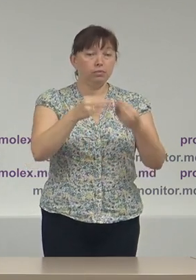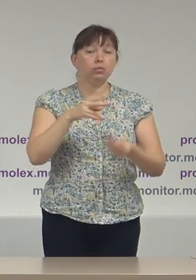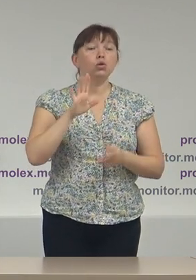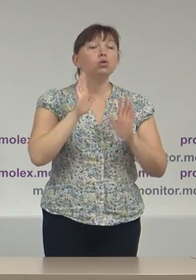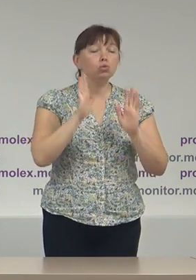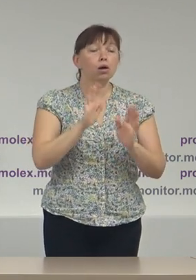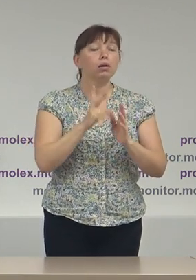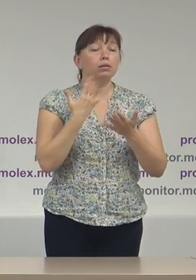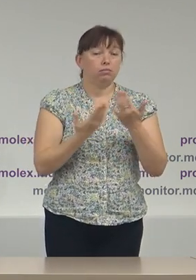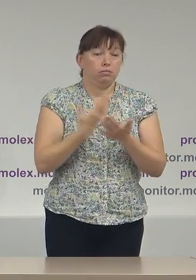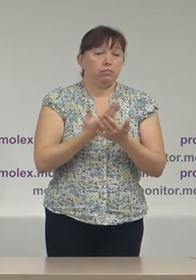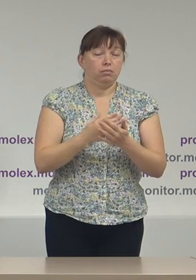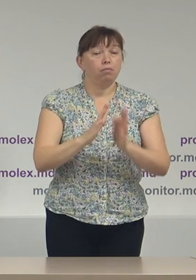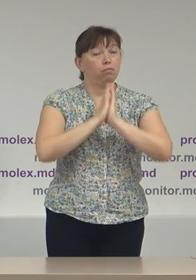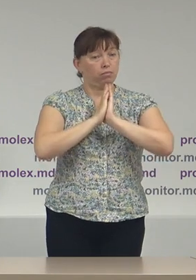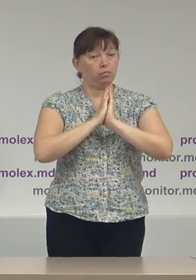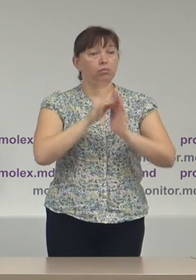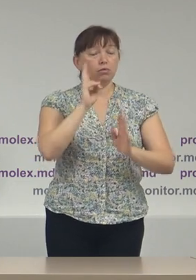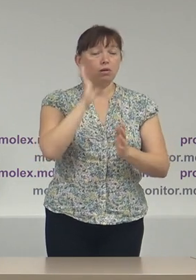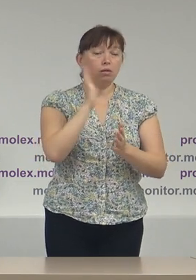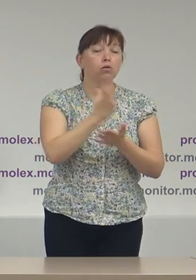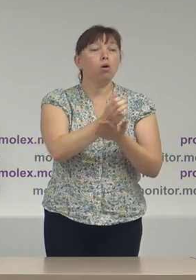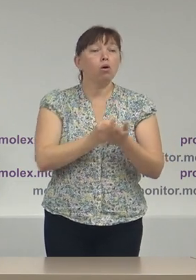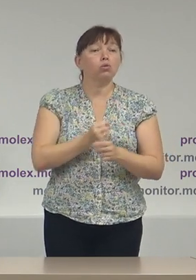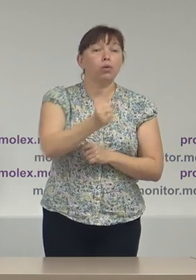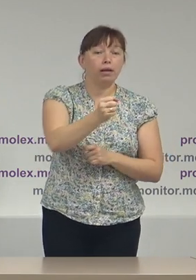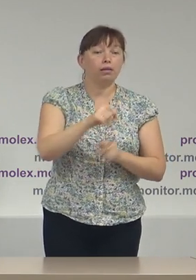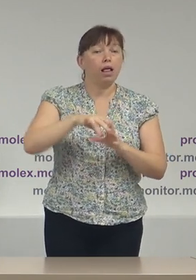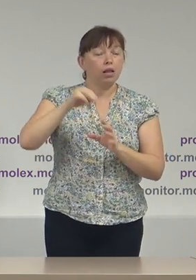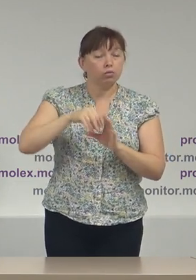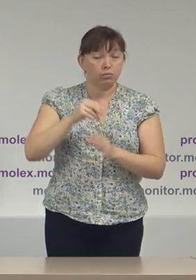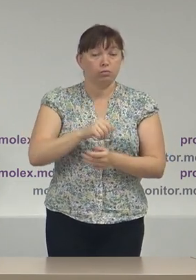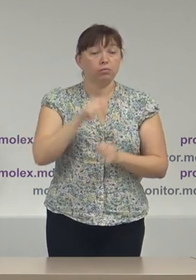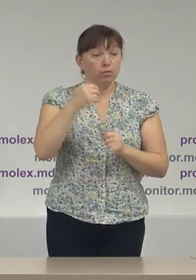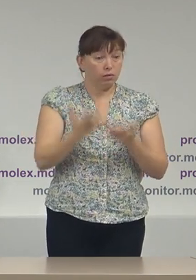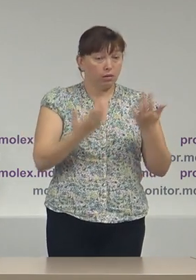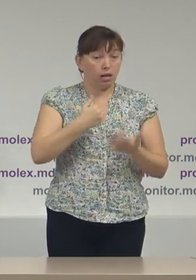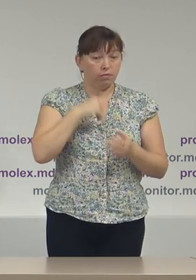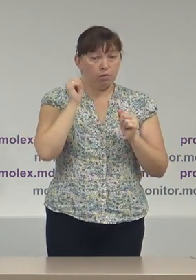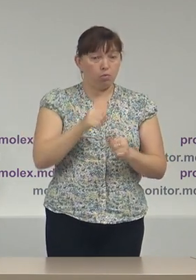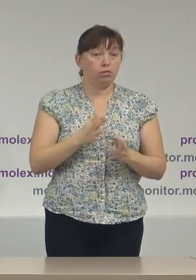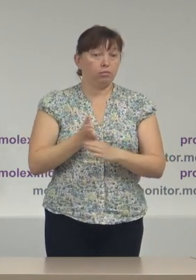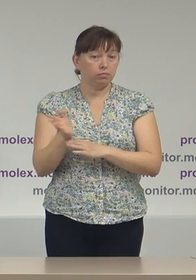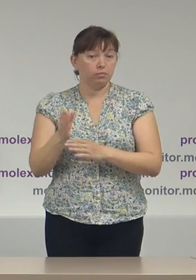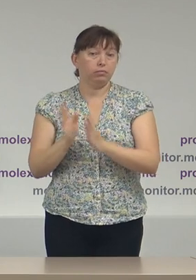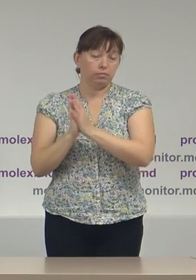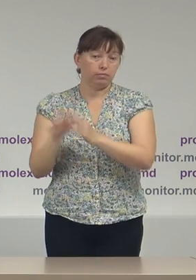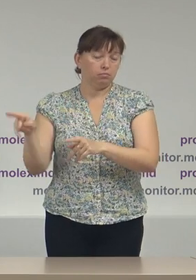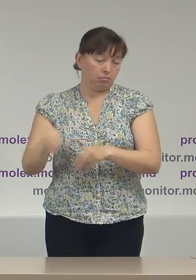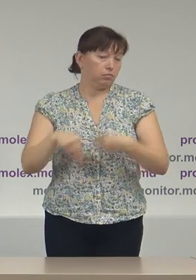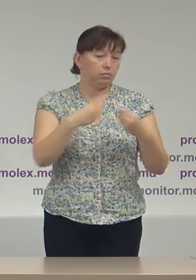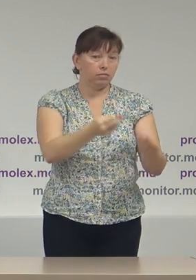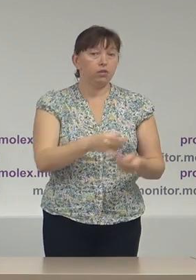doar la solicitare concurenților electorali sau candidaților sau grupurilor de inițiativă vizate